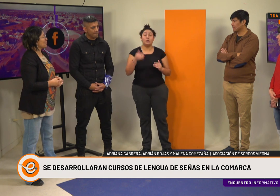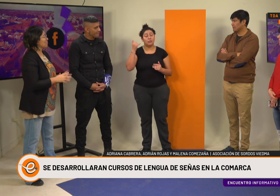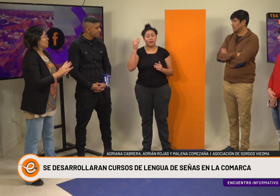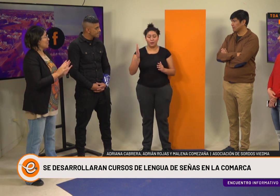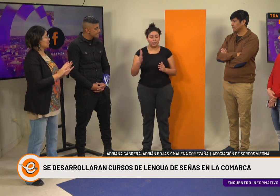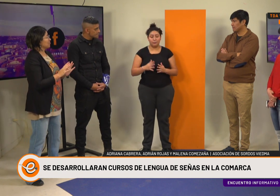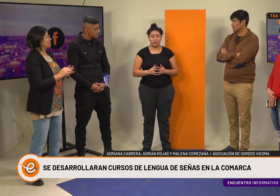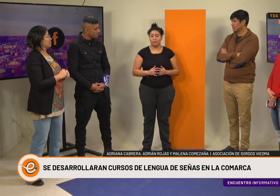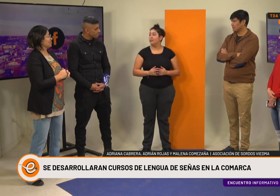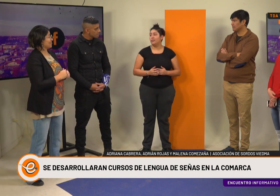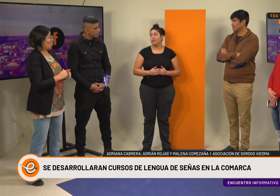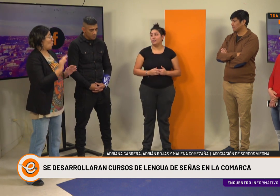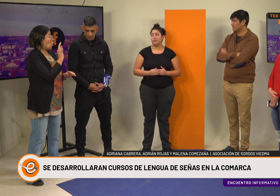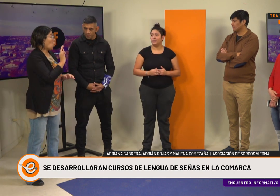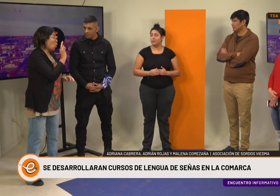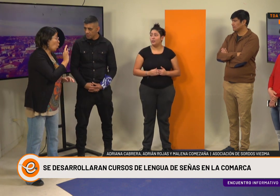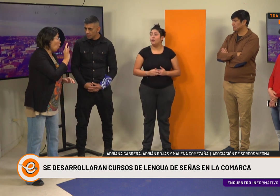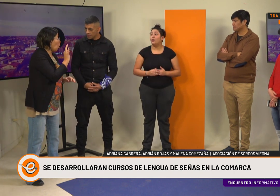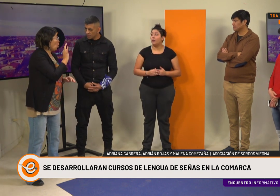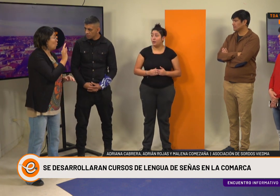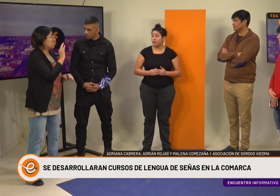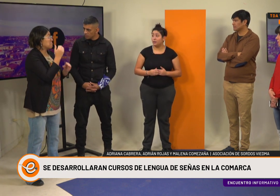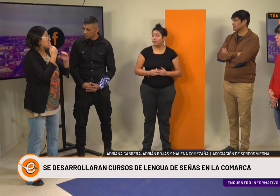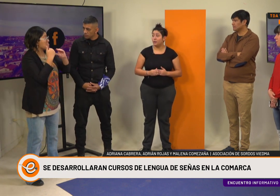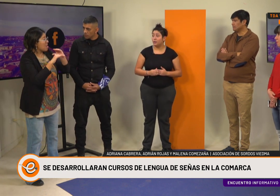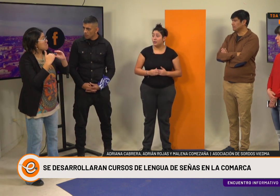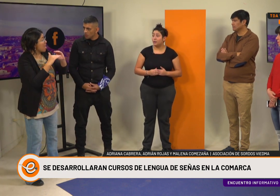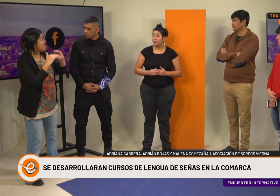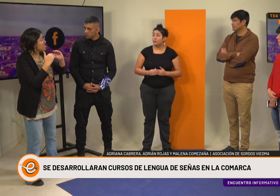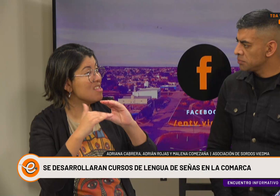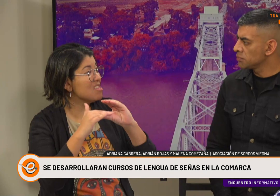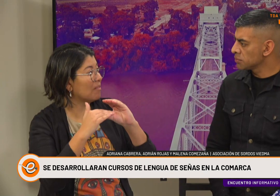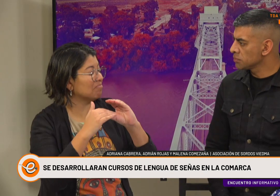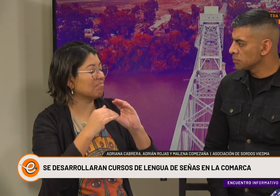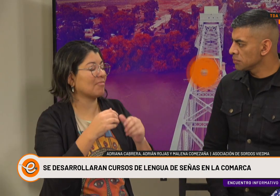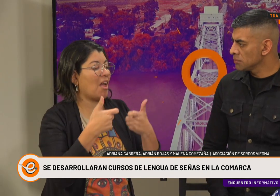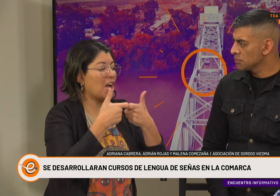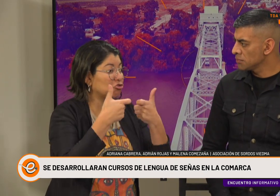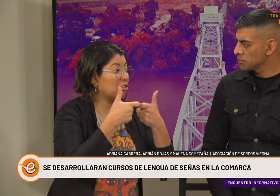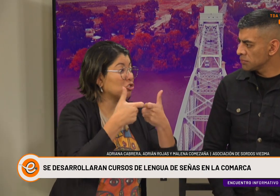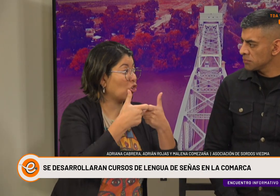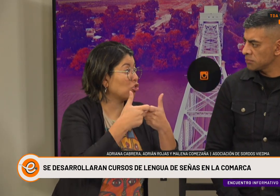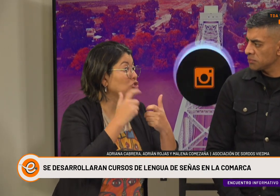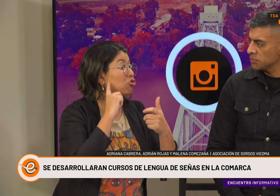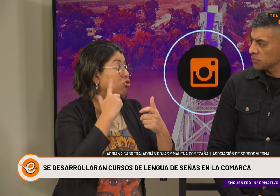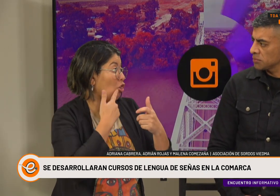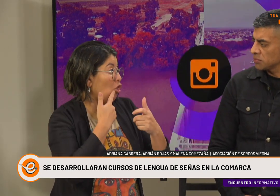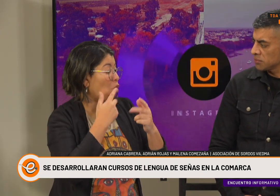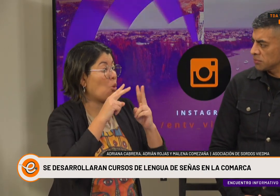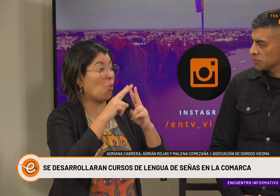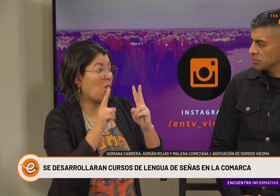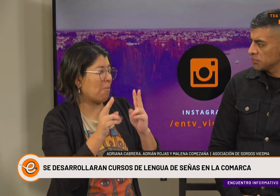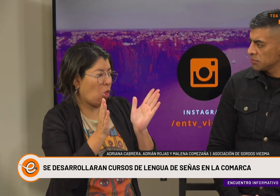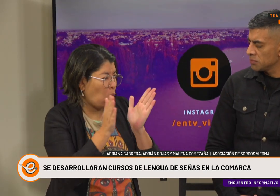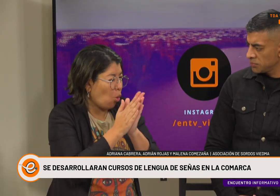no llamadas de WhatsApp, perdón. Bien, solamente mensajes. O por el mail también. Bien, el mail de la